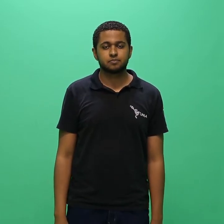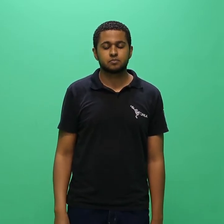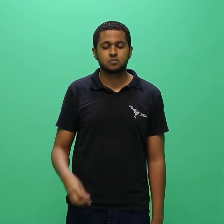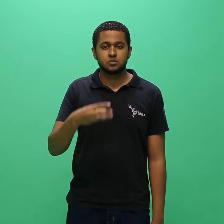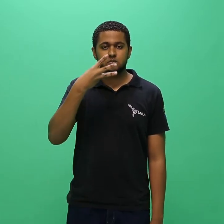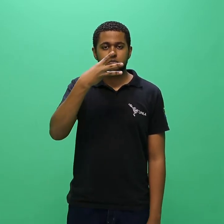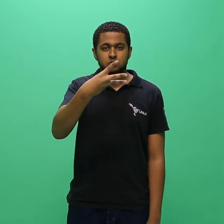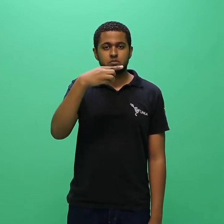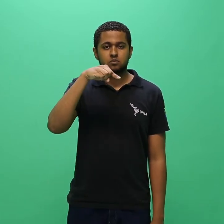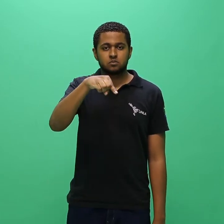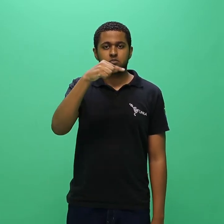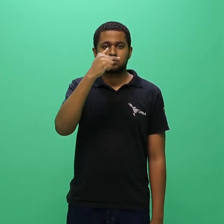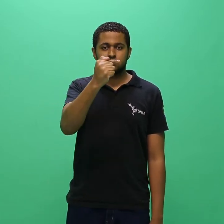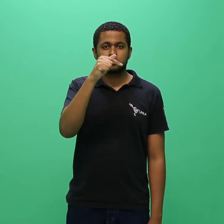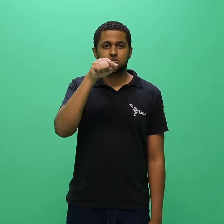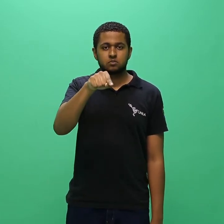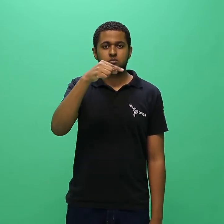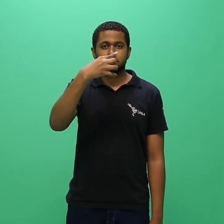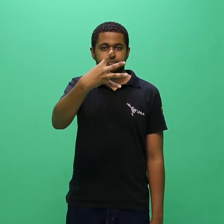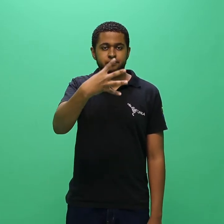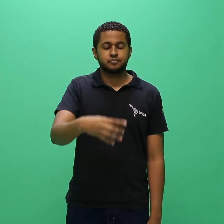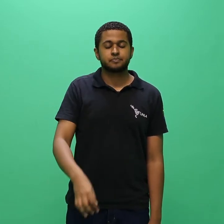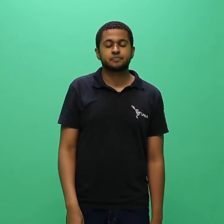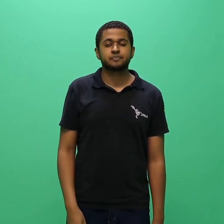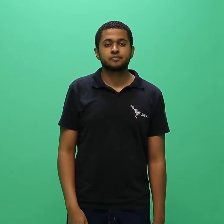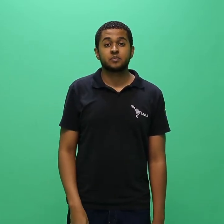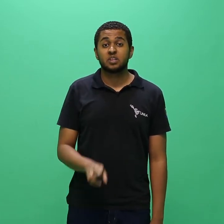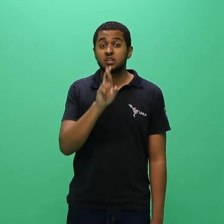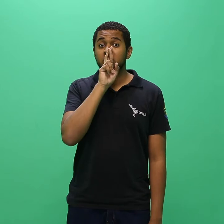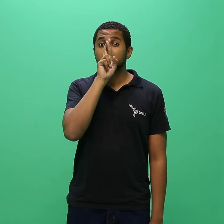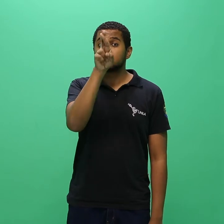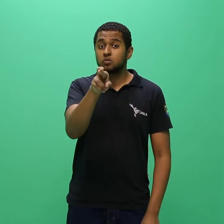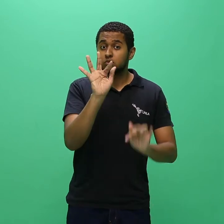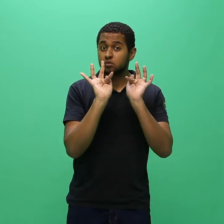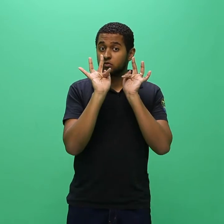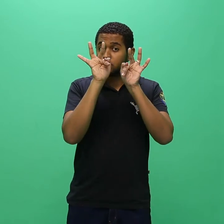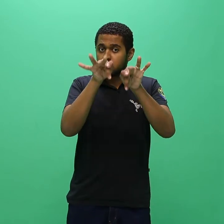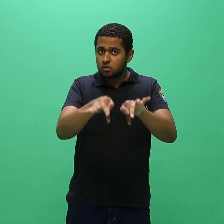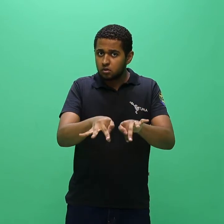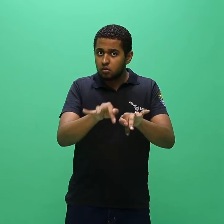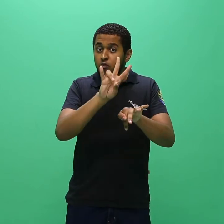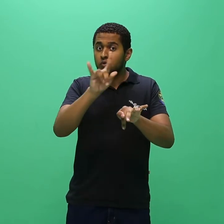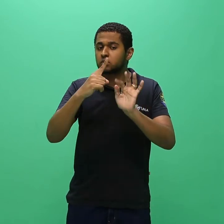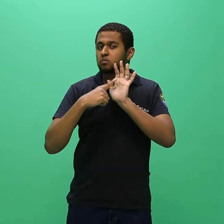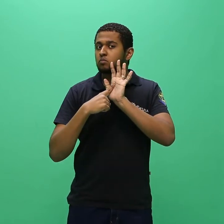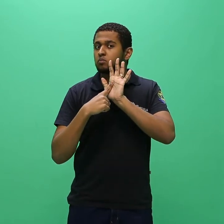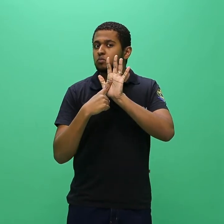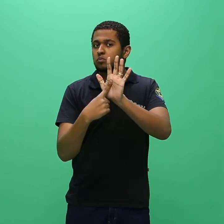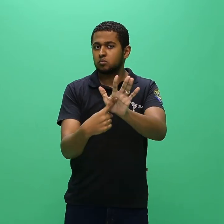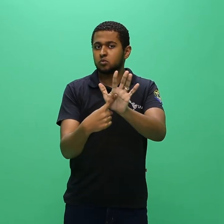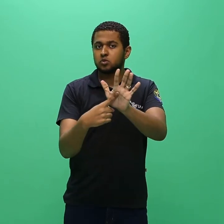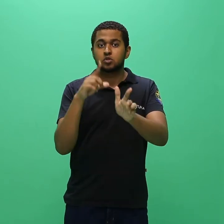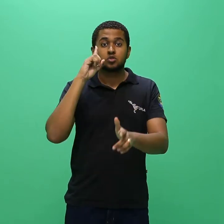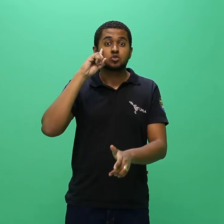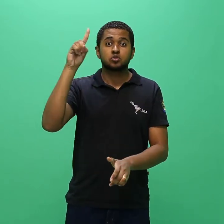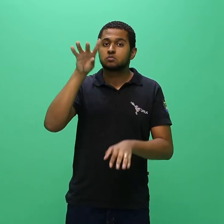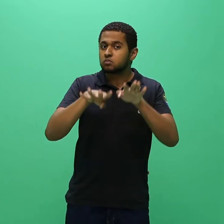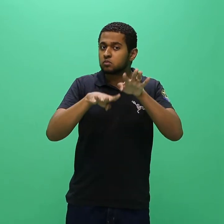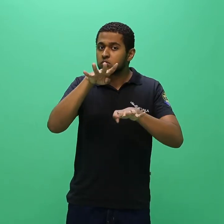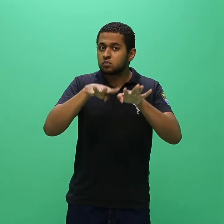3.7.5. O resultado final será divulgado na data provável